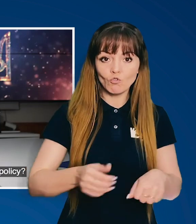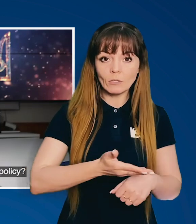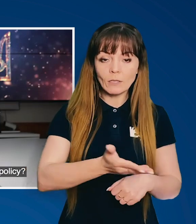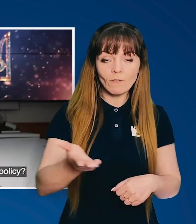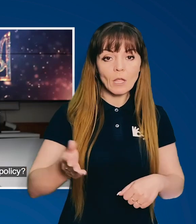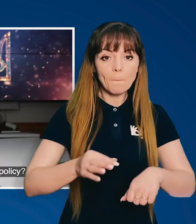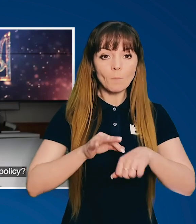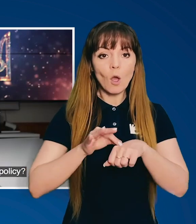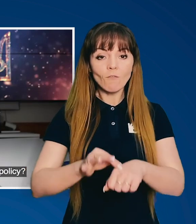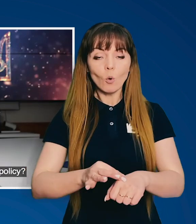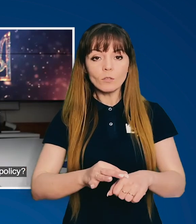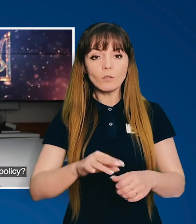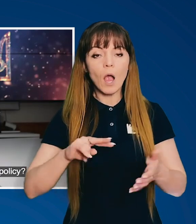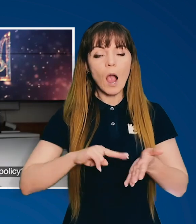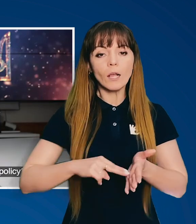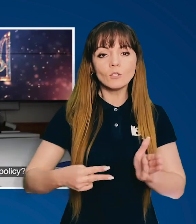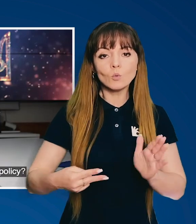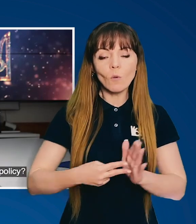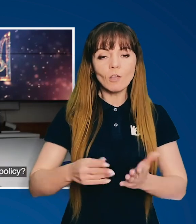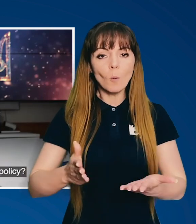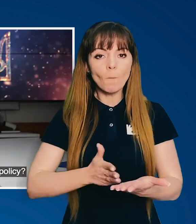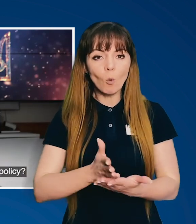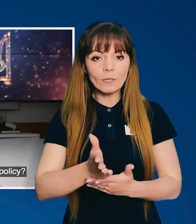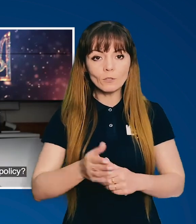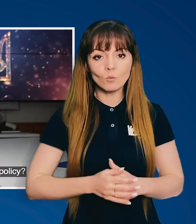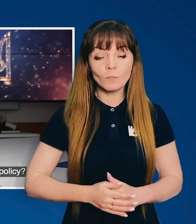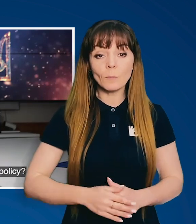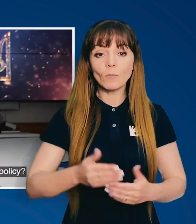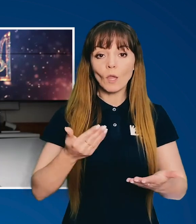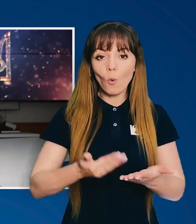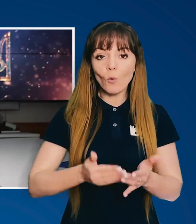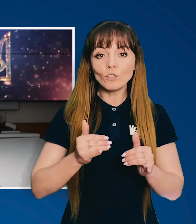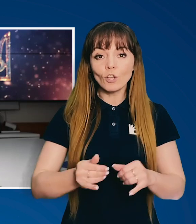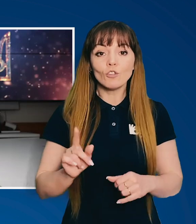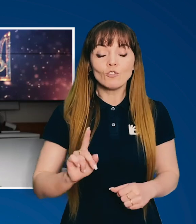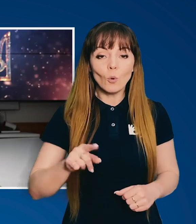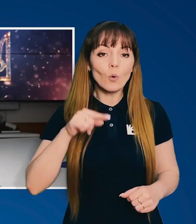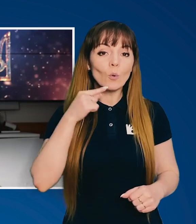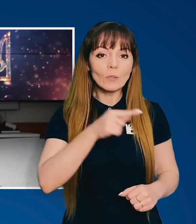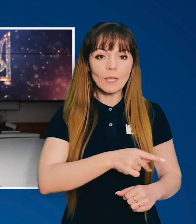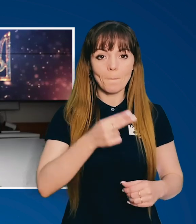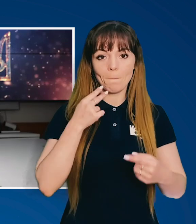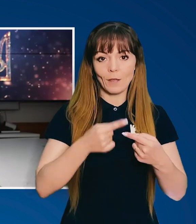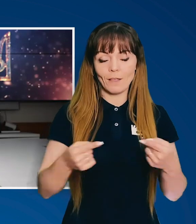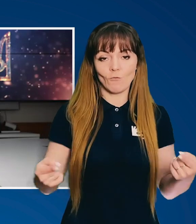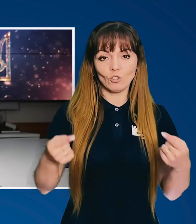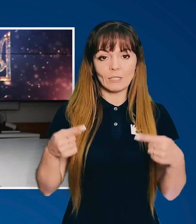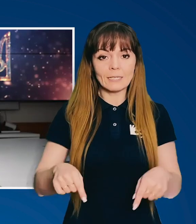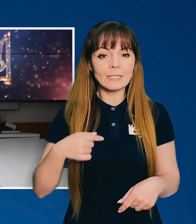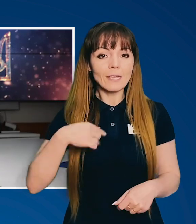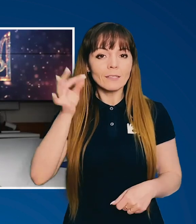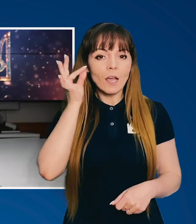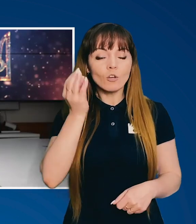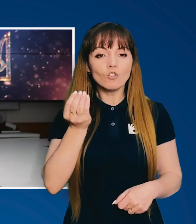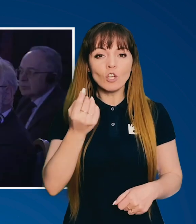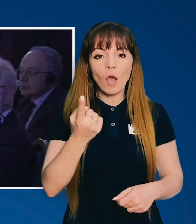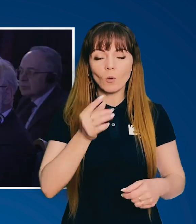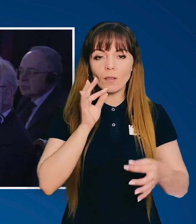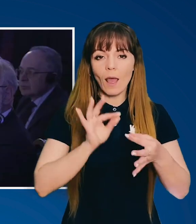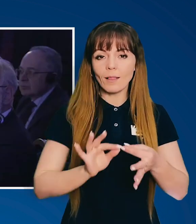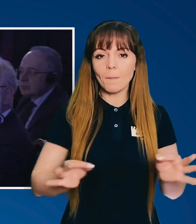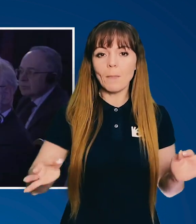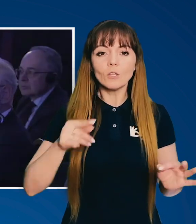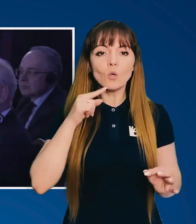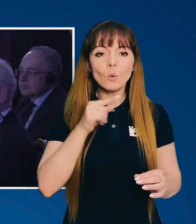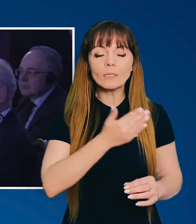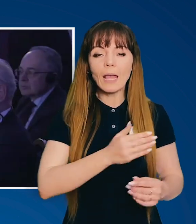зможете ви тоді проводити консолідовану політику? Ось для чого у Росії продовольча криза. Я згадую ще